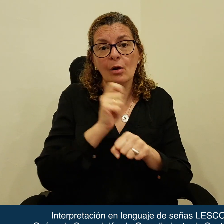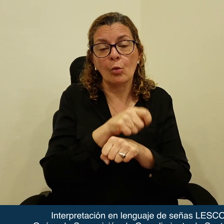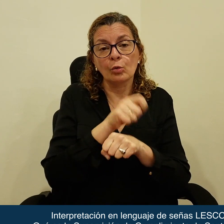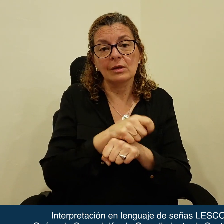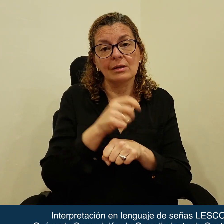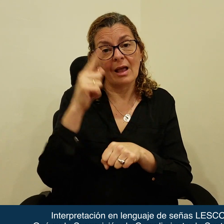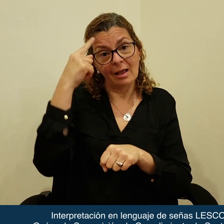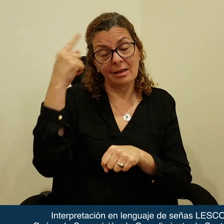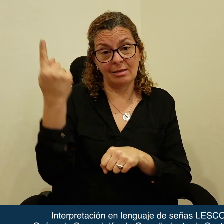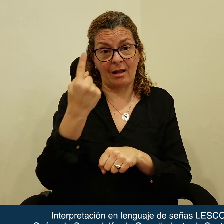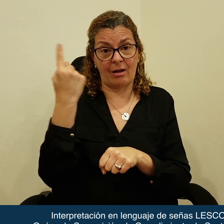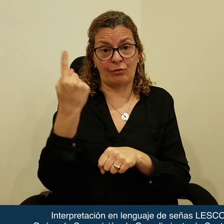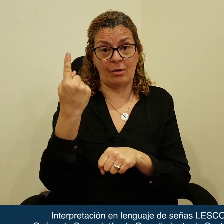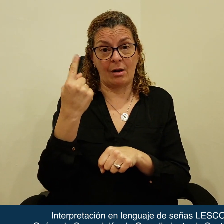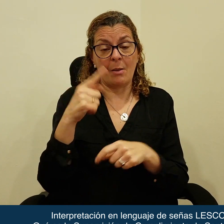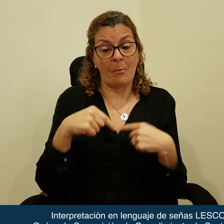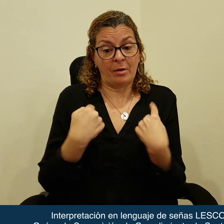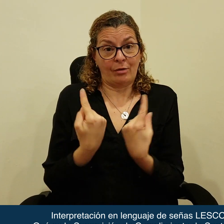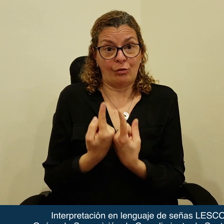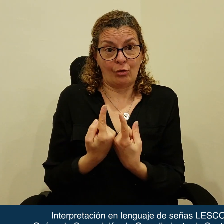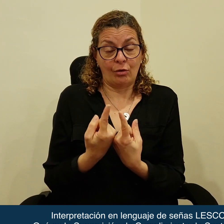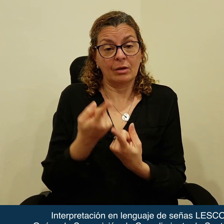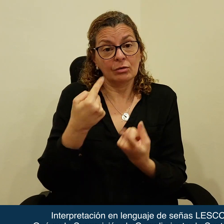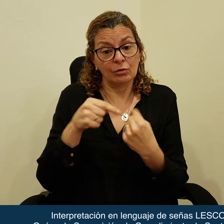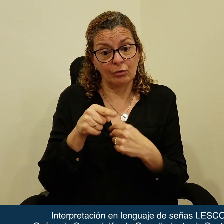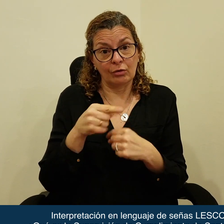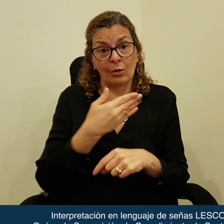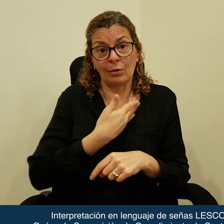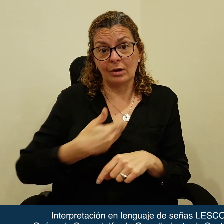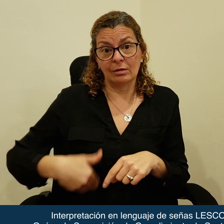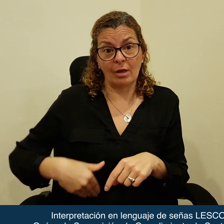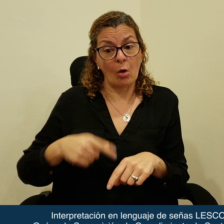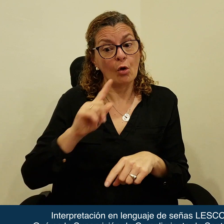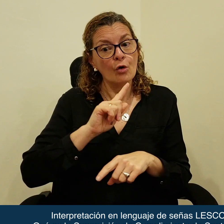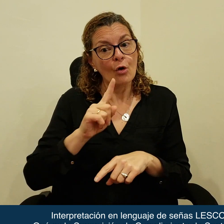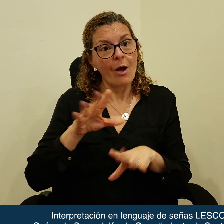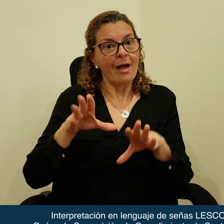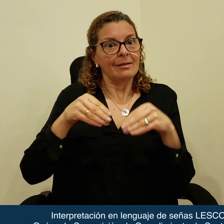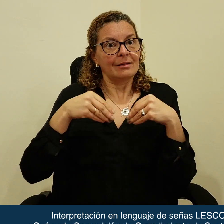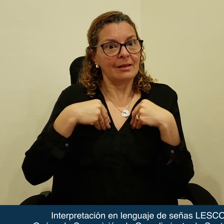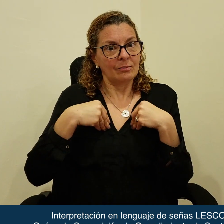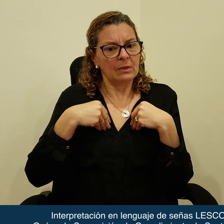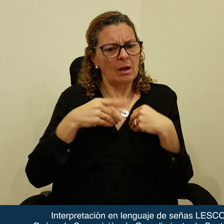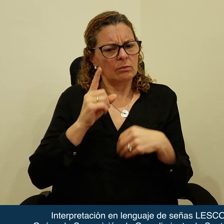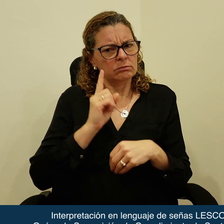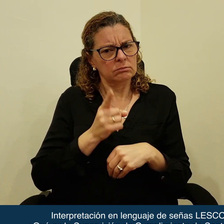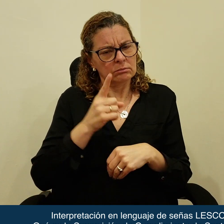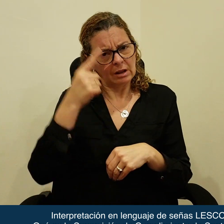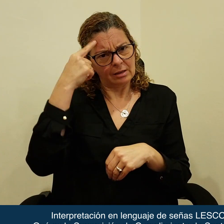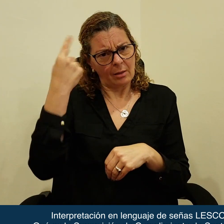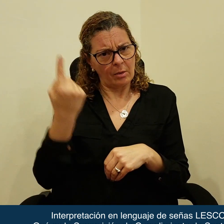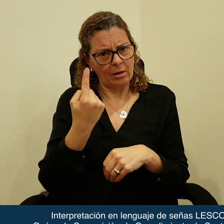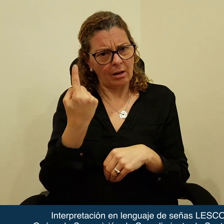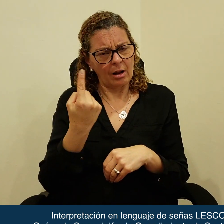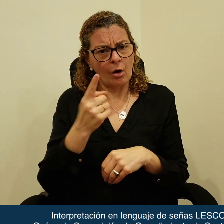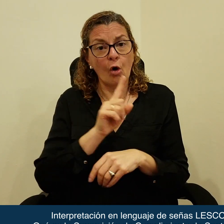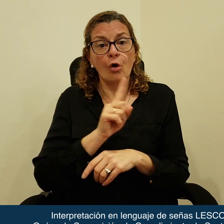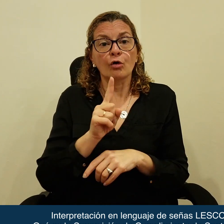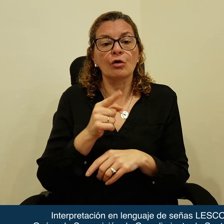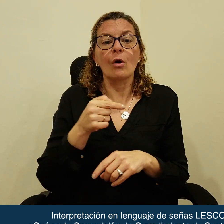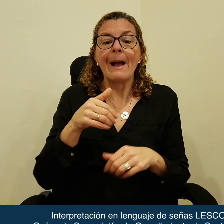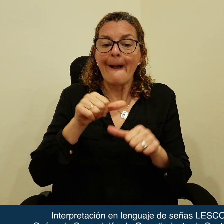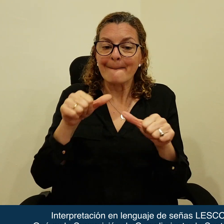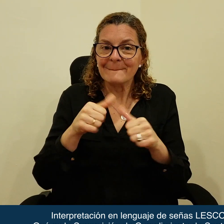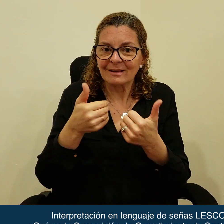internacional. Por eso, cuando un Estado no cumple con las sentencias de la Corte Interamericana o no las